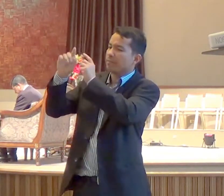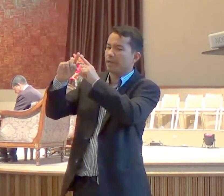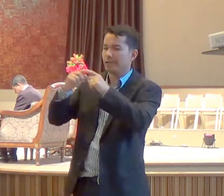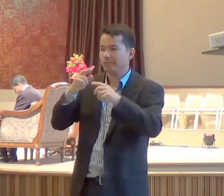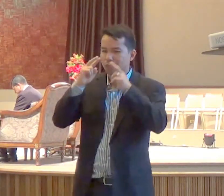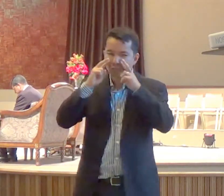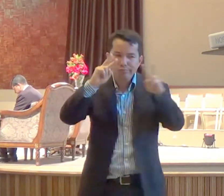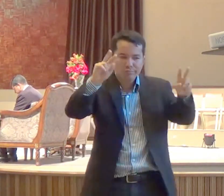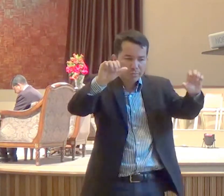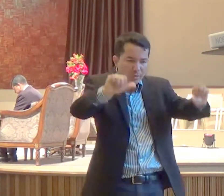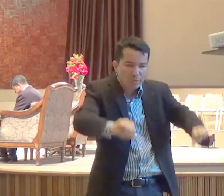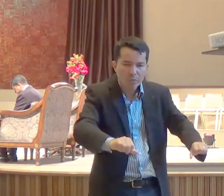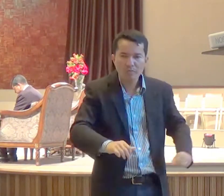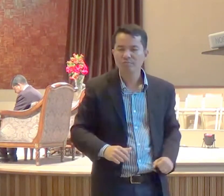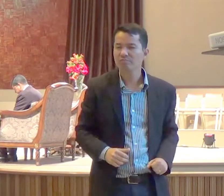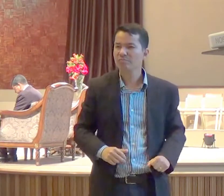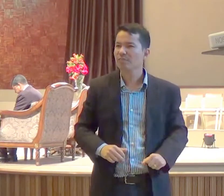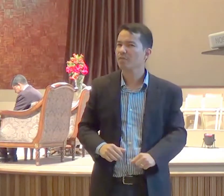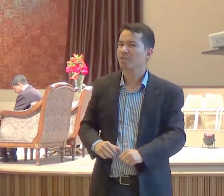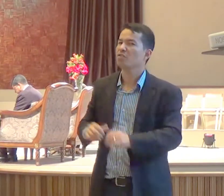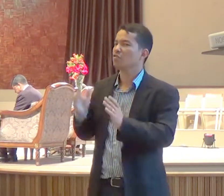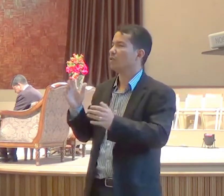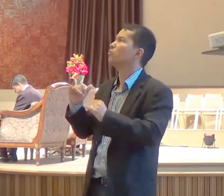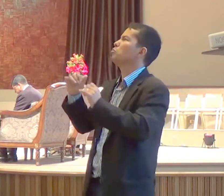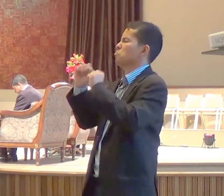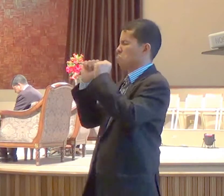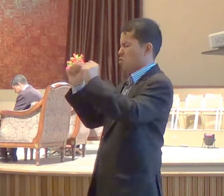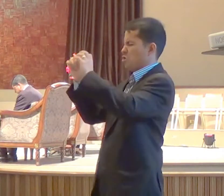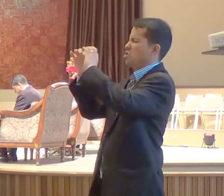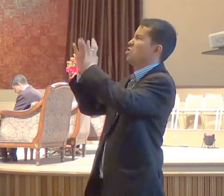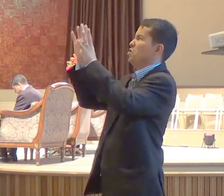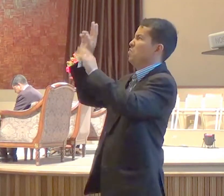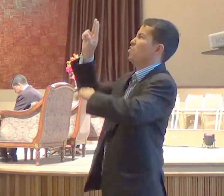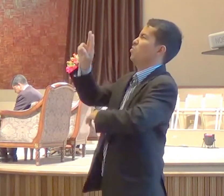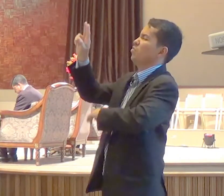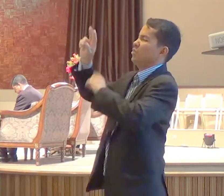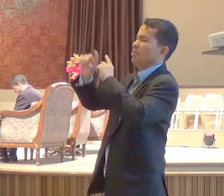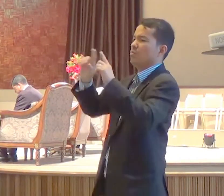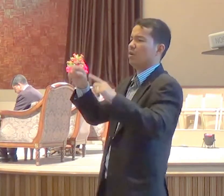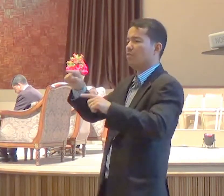eu disse sim Senhor, conte comigo, mas eu disse, não dá Senhor, eu não posso agora,